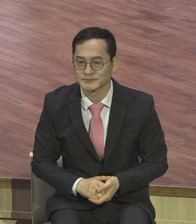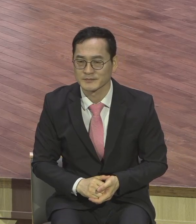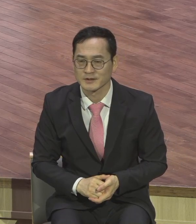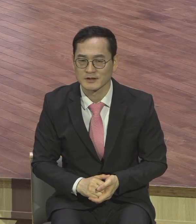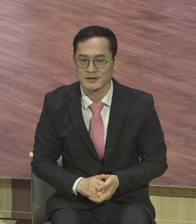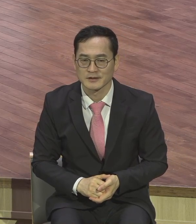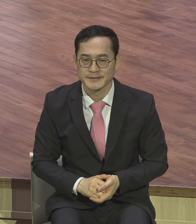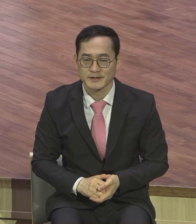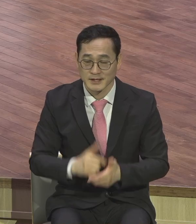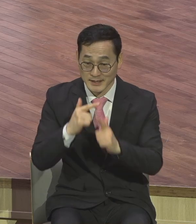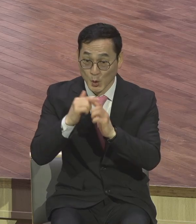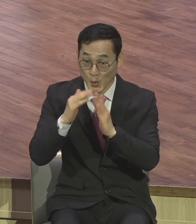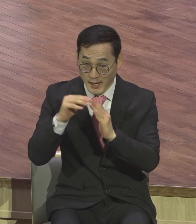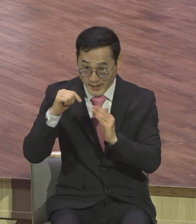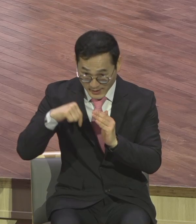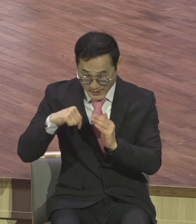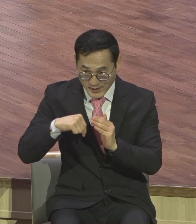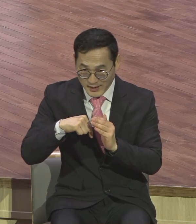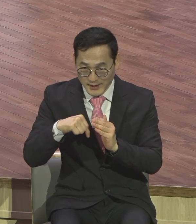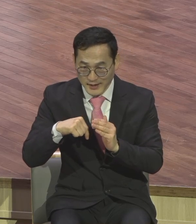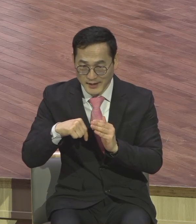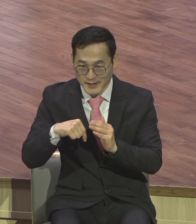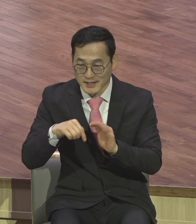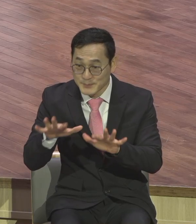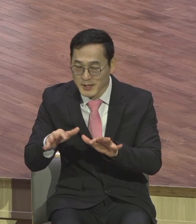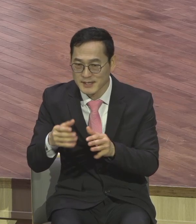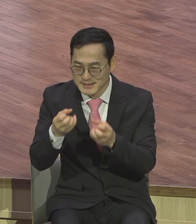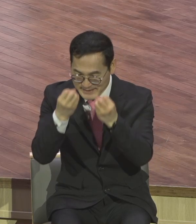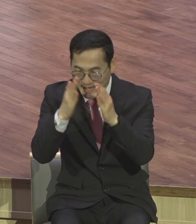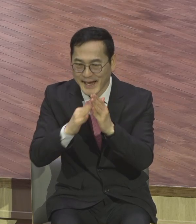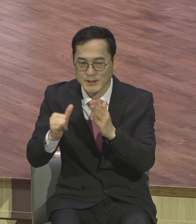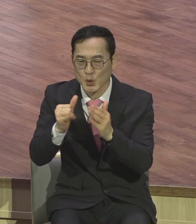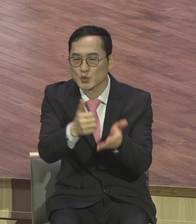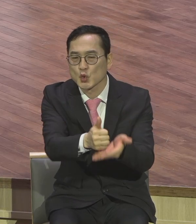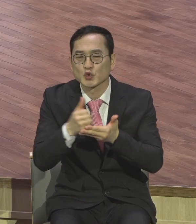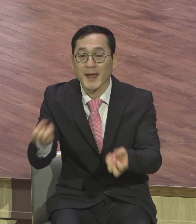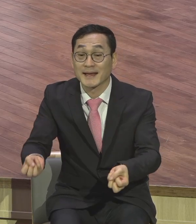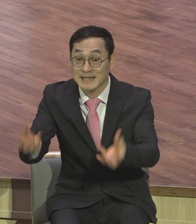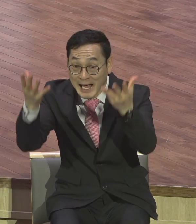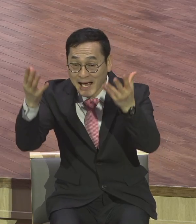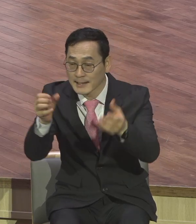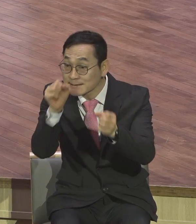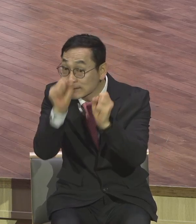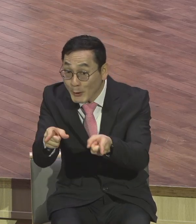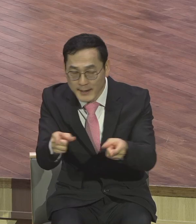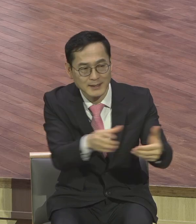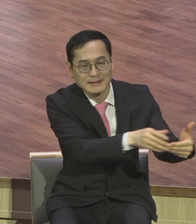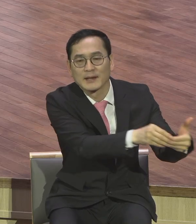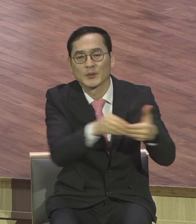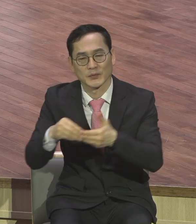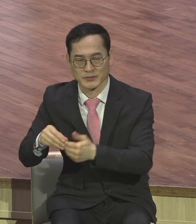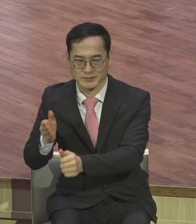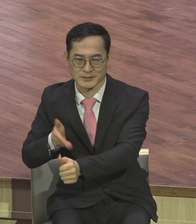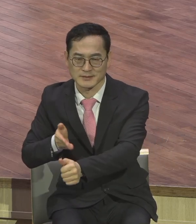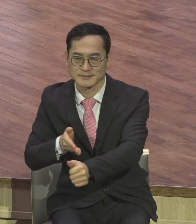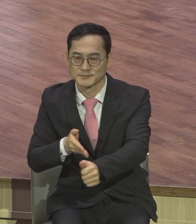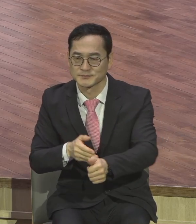맛볼 수 있도록 새가족 초청 행사를 진행합니다 저로의 기회입니다 어떻게 해야 할지 단계별로